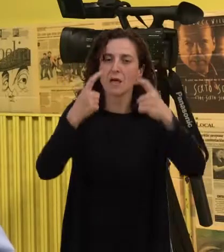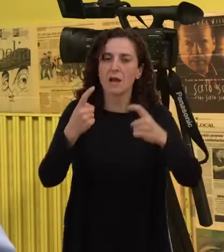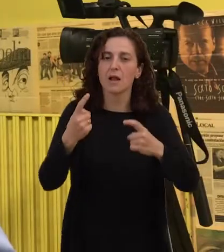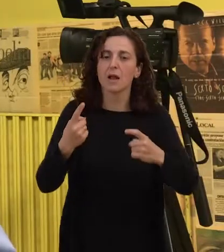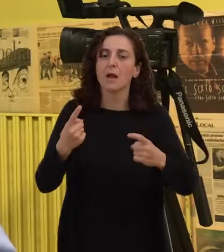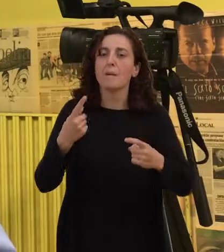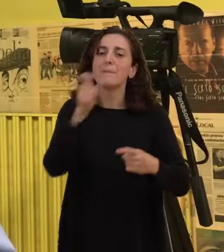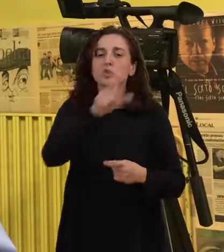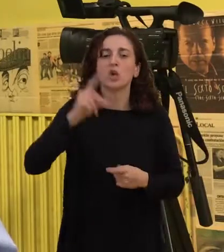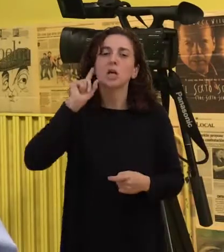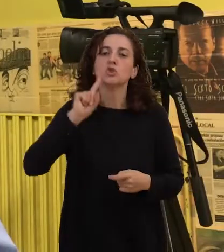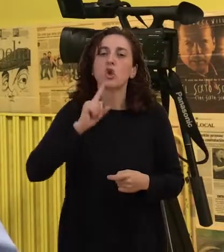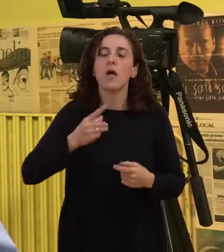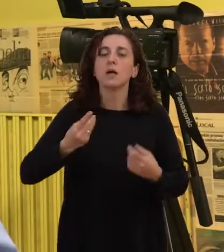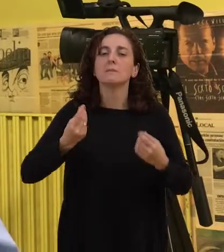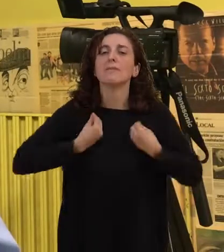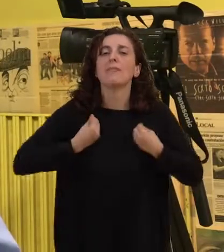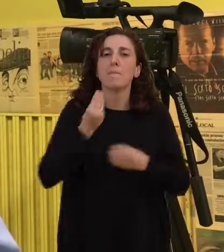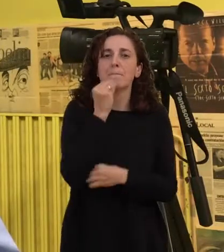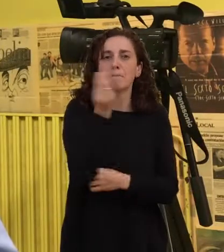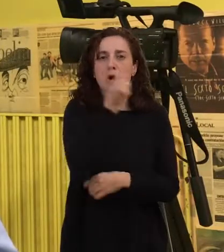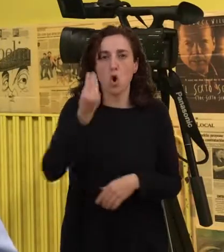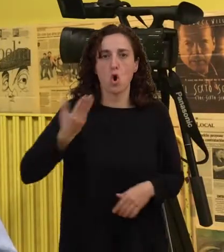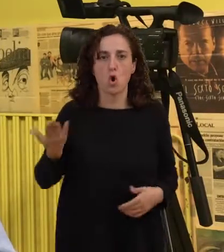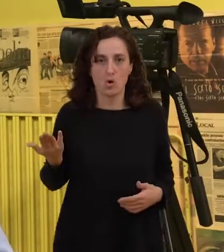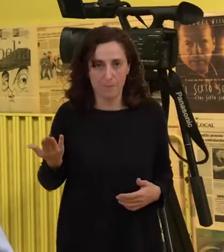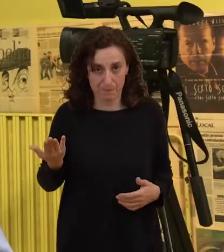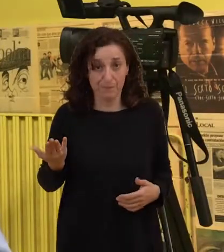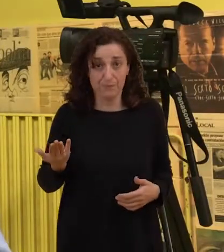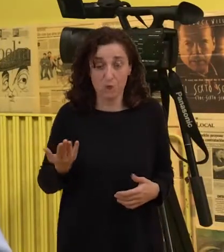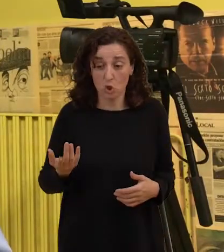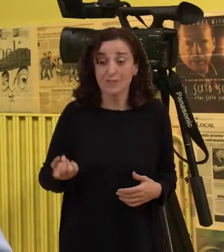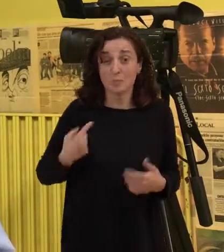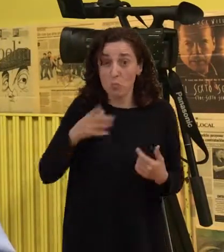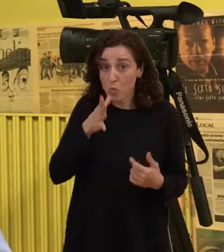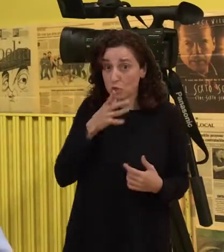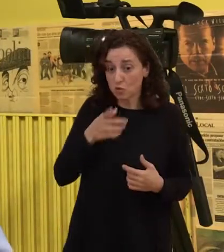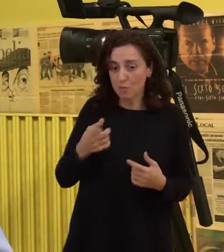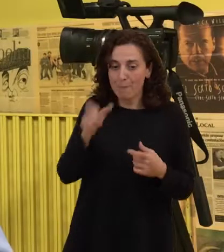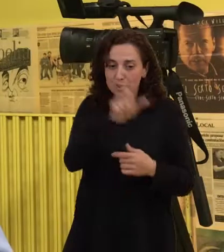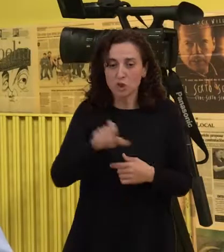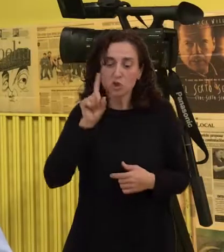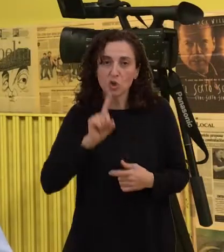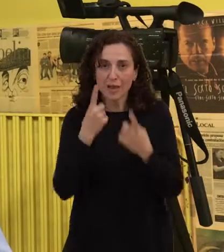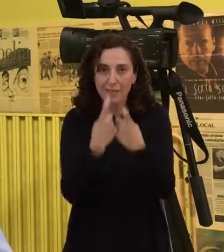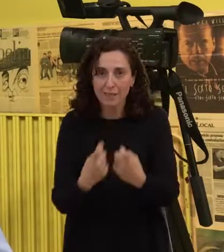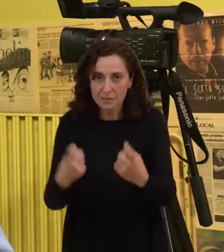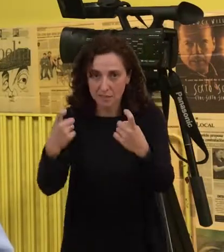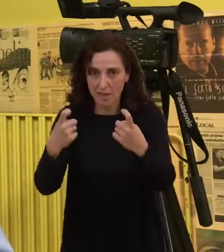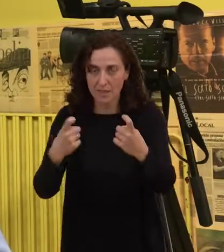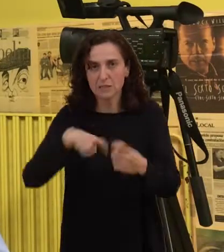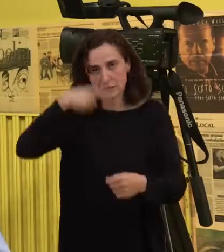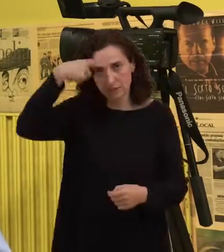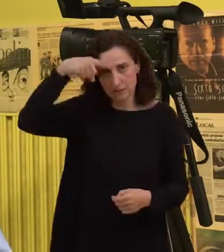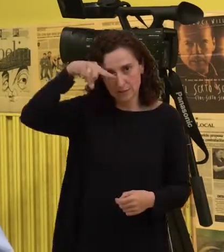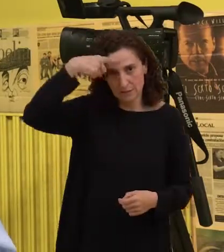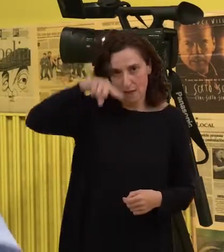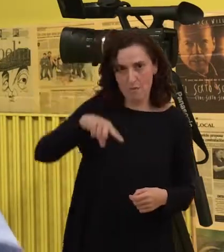entón en ese sentido saben cuais son as necesidades de unha persona sorda prácticamente antes de